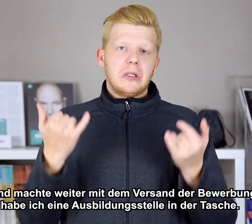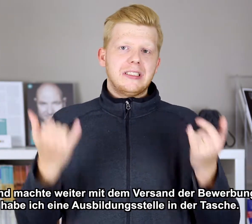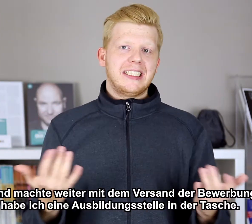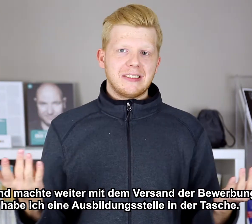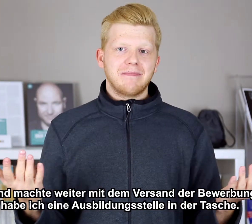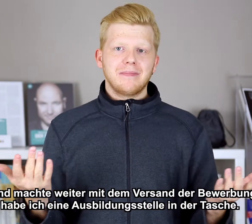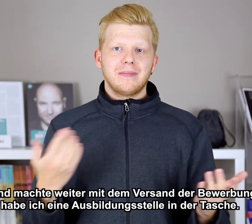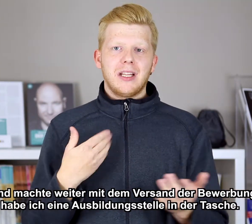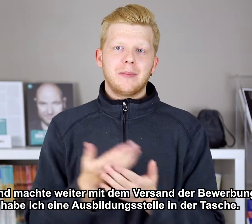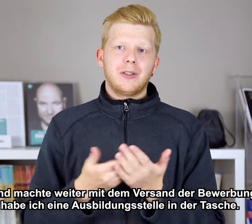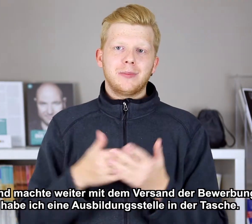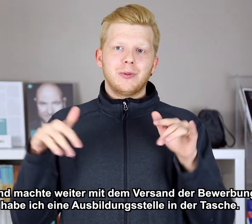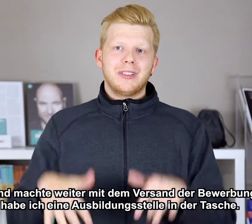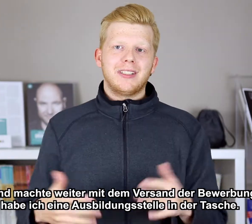Und jetzt, habe meine Ausbildung da.